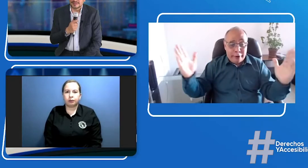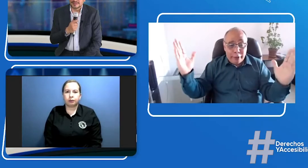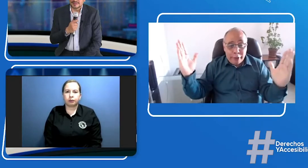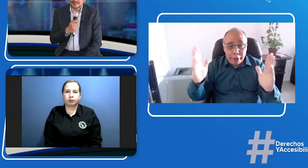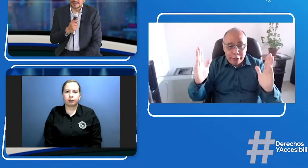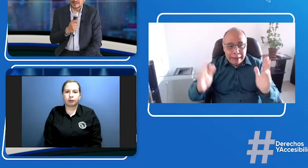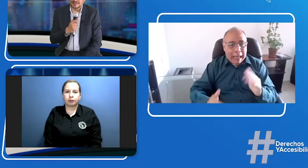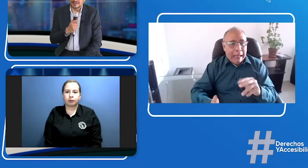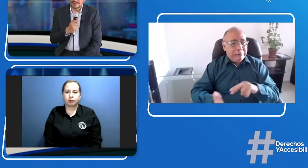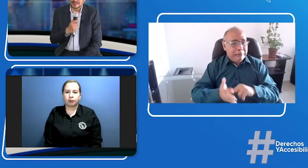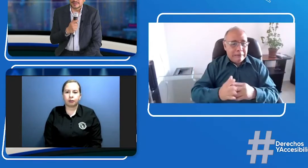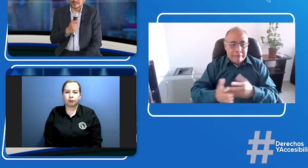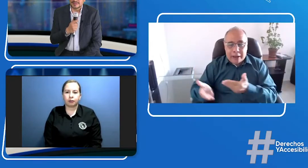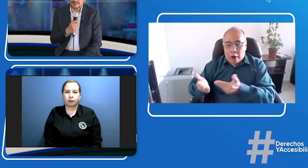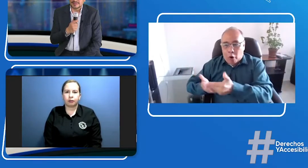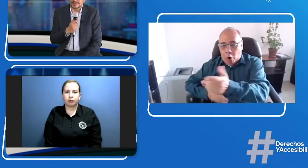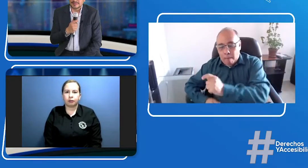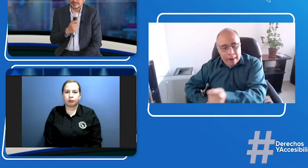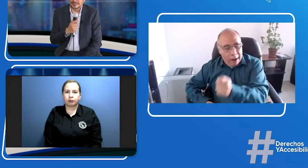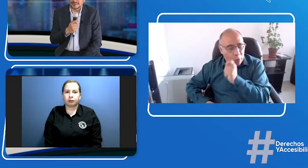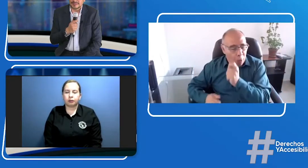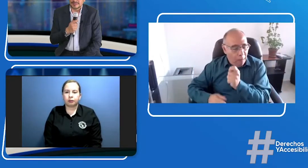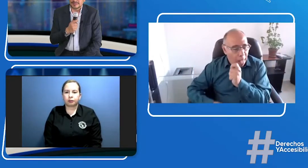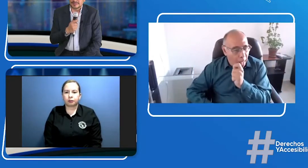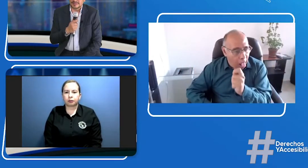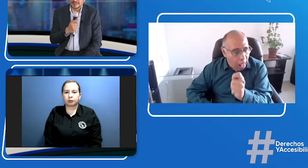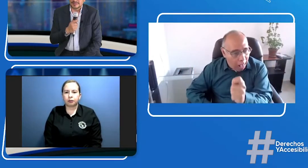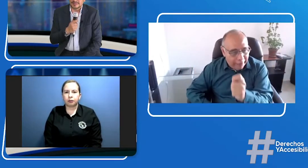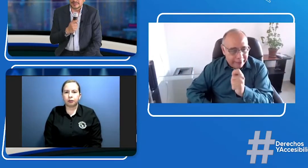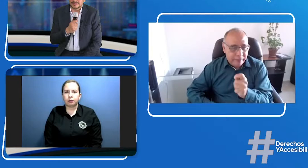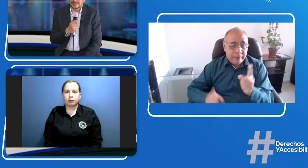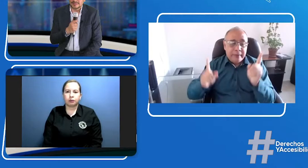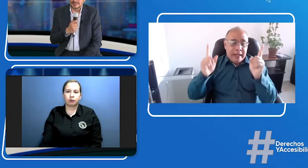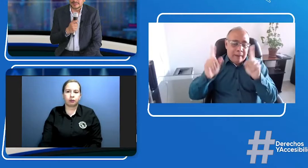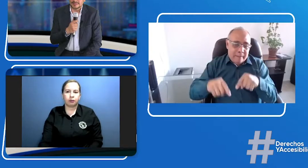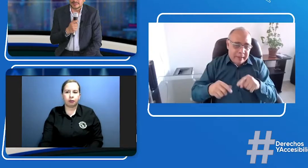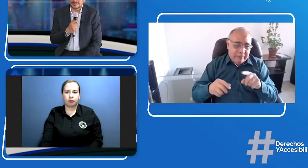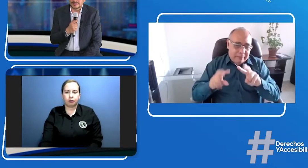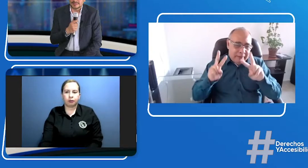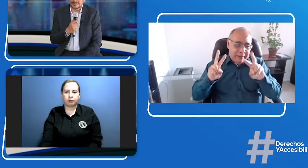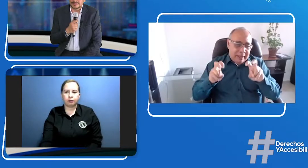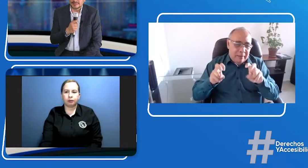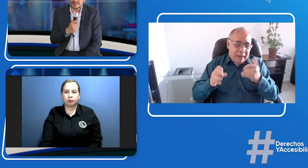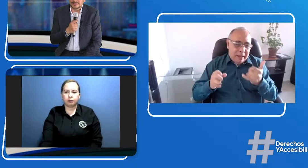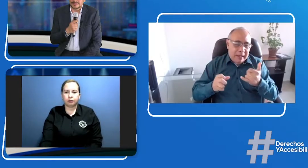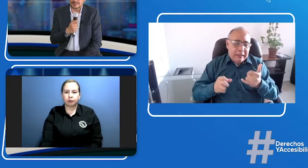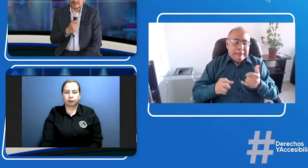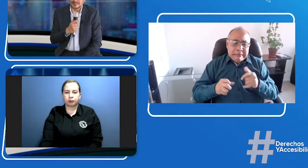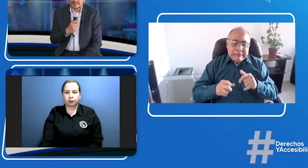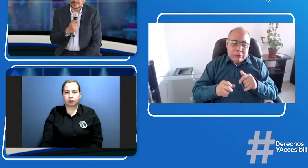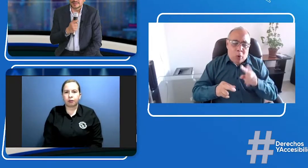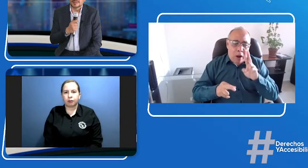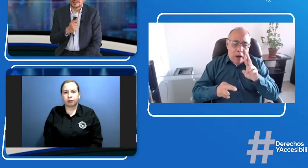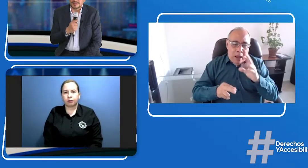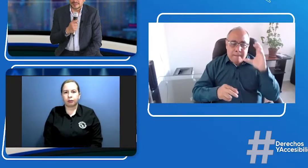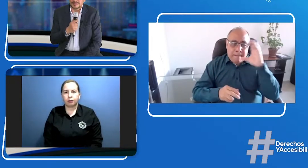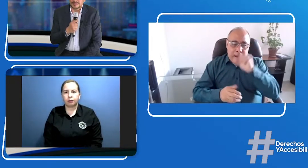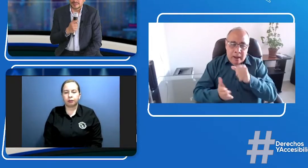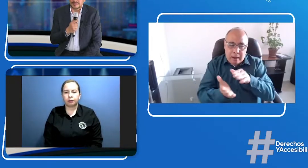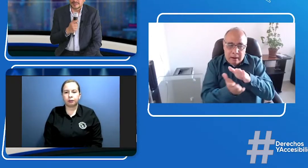tecnología, quizás lo pueden ver. Pero la gran mayoría que cuenta con televisores cotidianos, comunes y corrientes, no los pueden